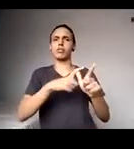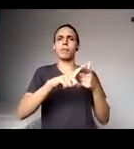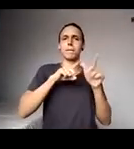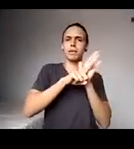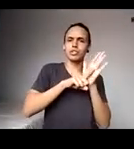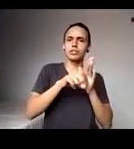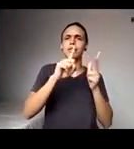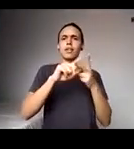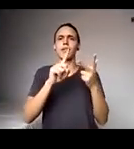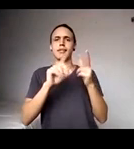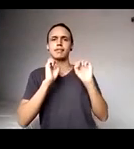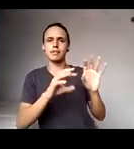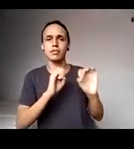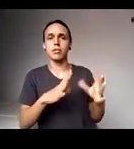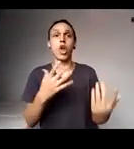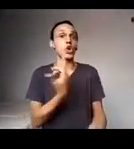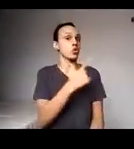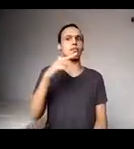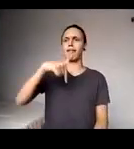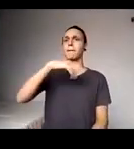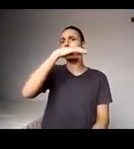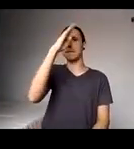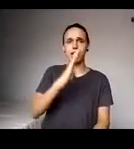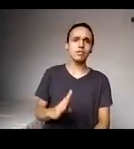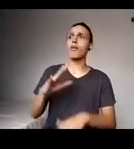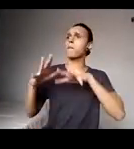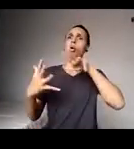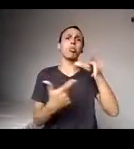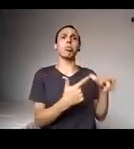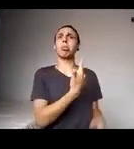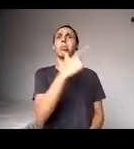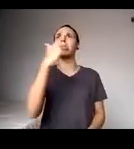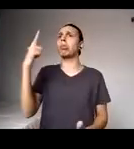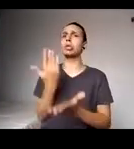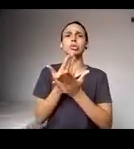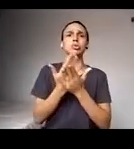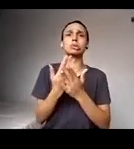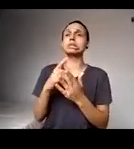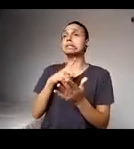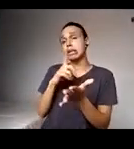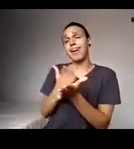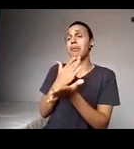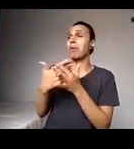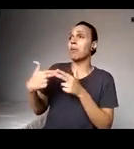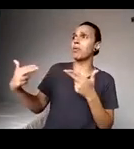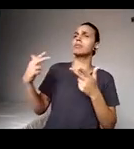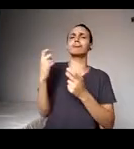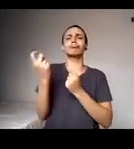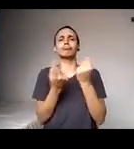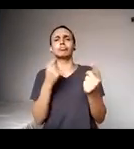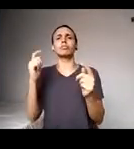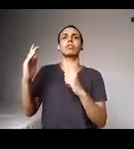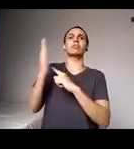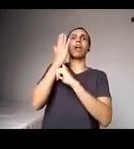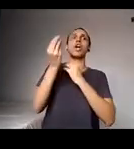o que nós temos, ainda nos dá pouco evidência científica sobre que caminho seguir, então eu estou tentando, que a deficiência